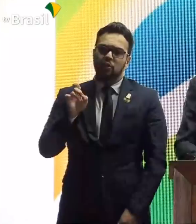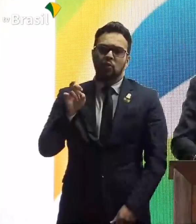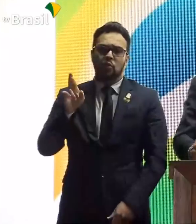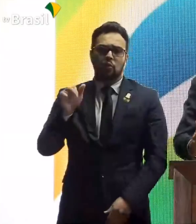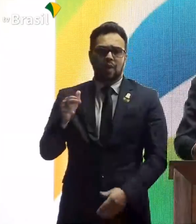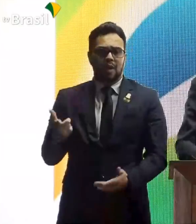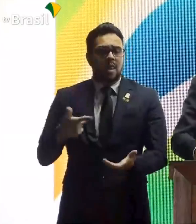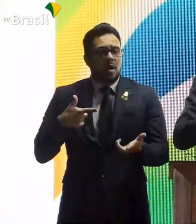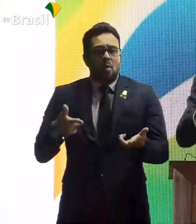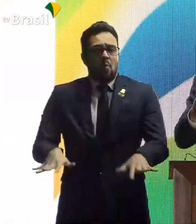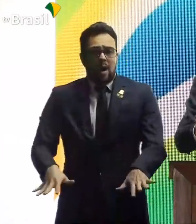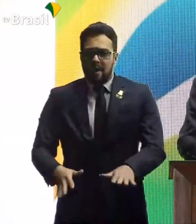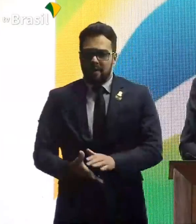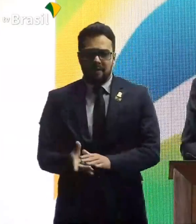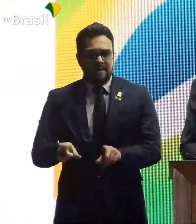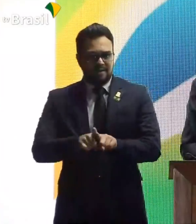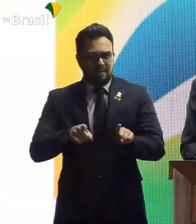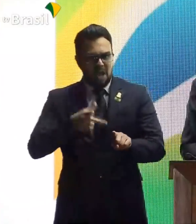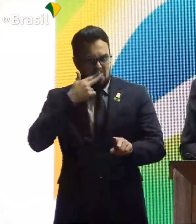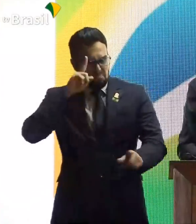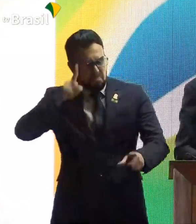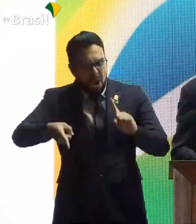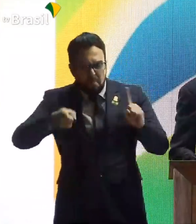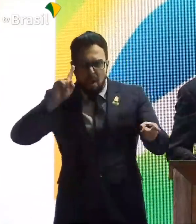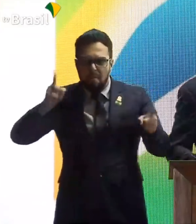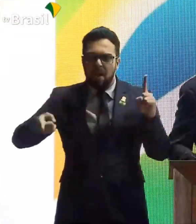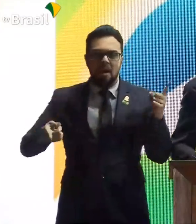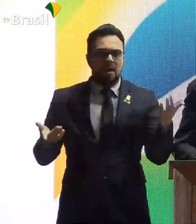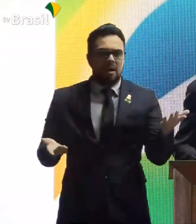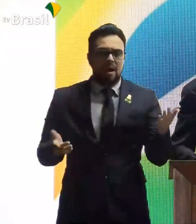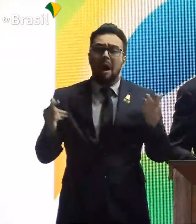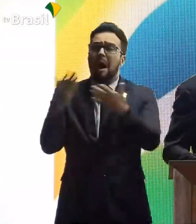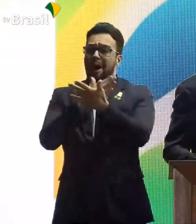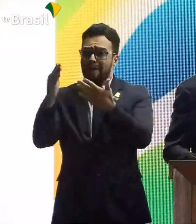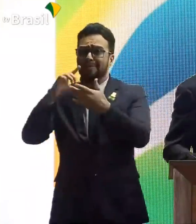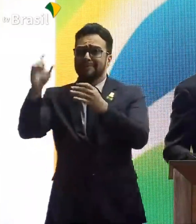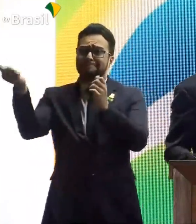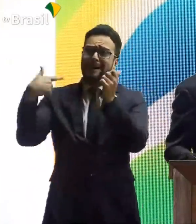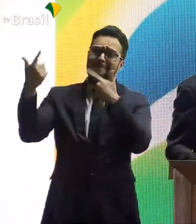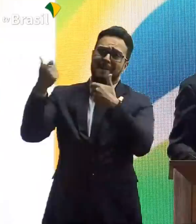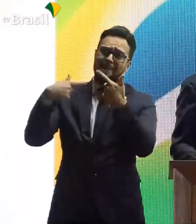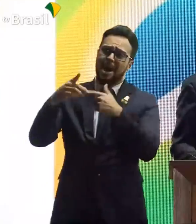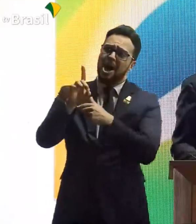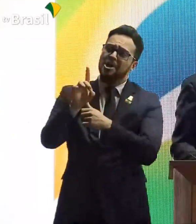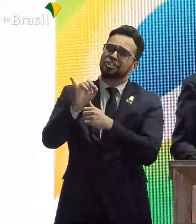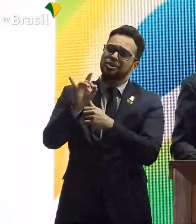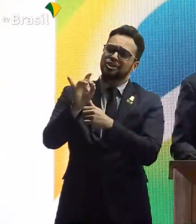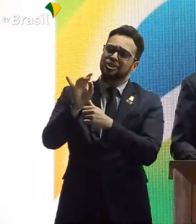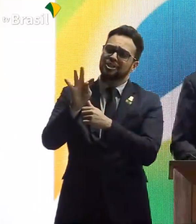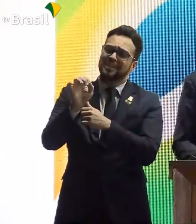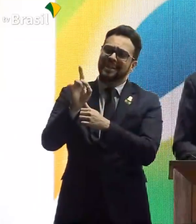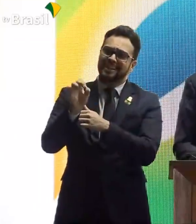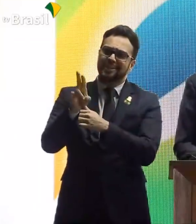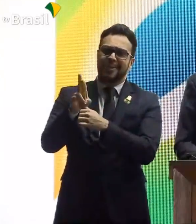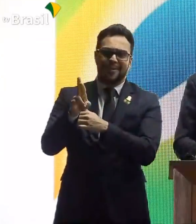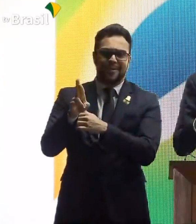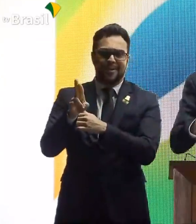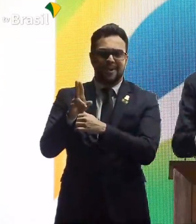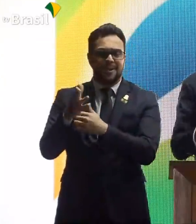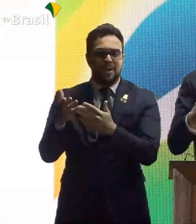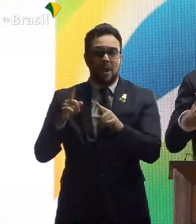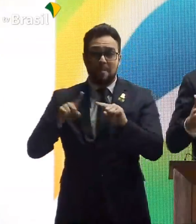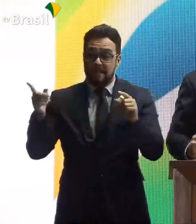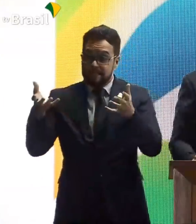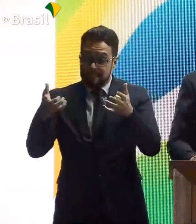Não quero ter meios para isso e nem vou buscar de meios para isso. Me chamam de ditador. De vez quando a mídia chama. Mas quem tentou o